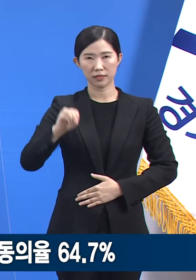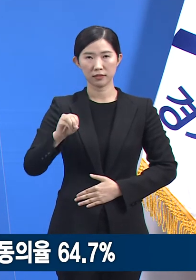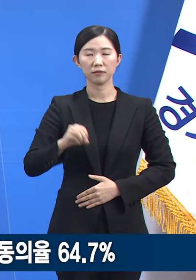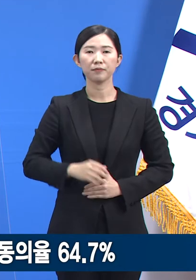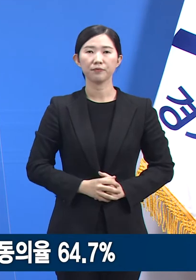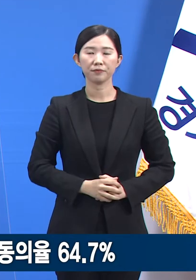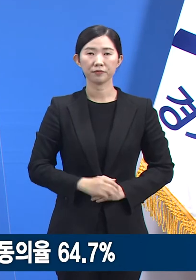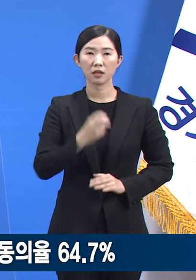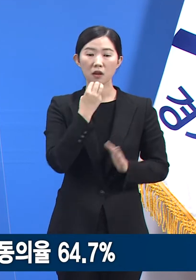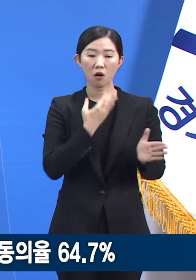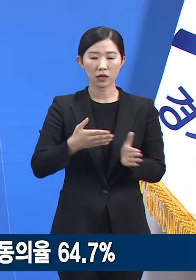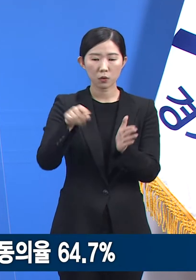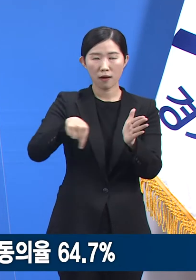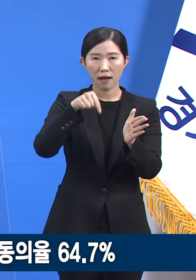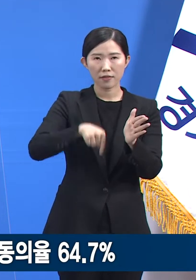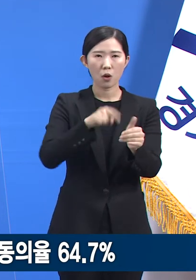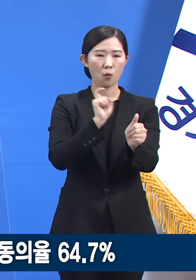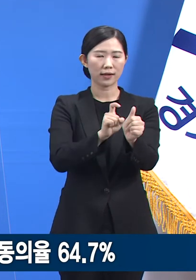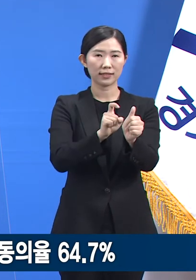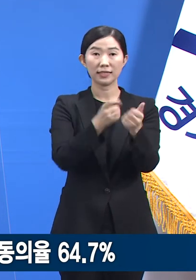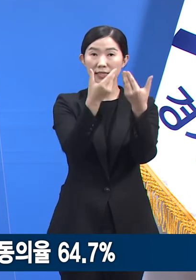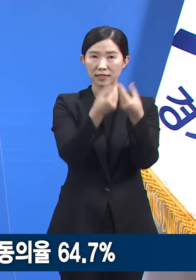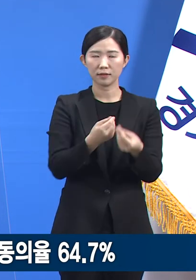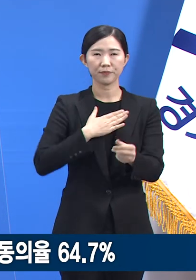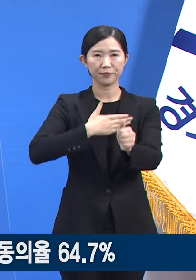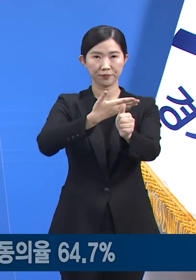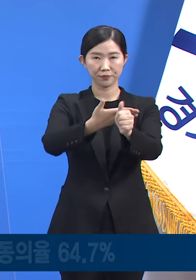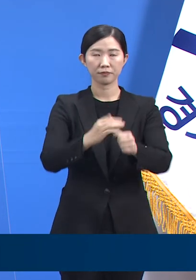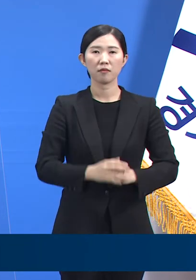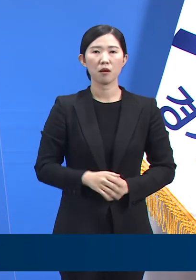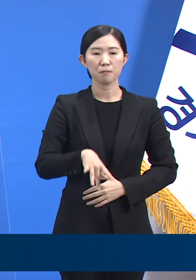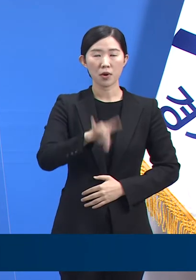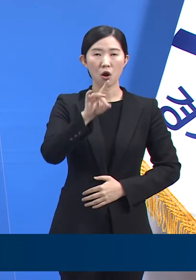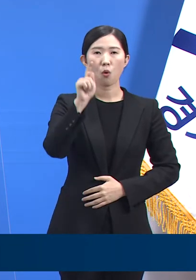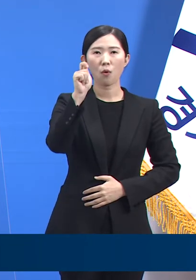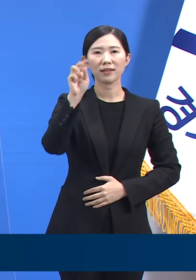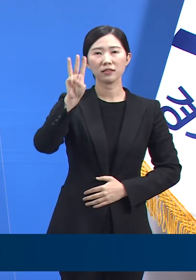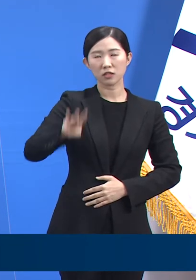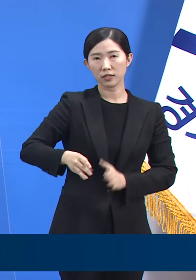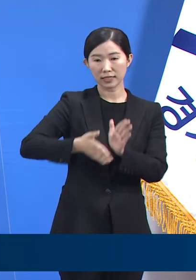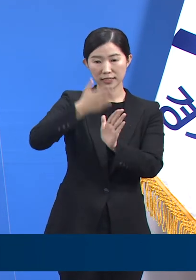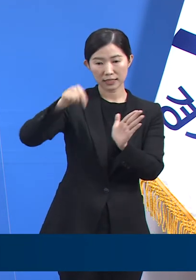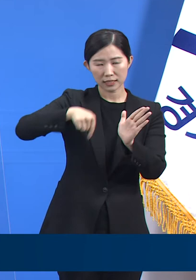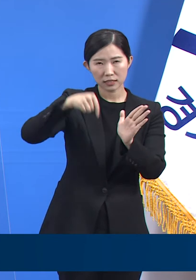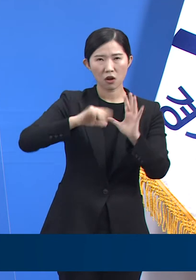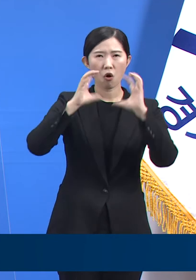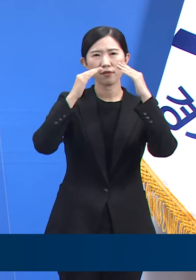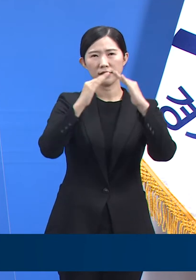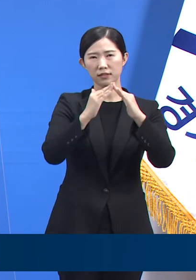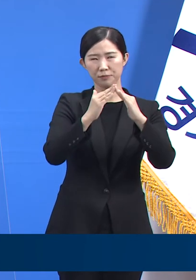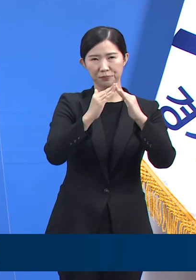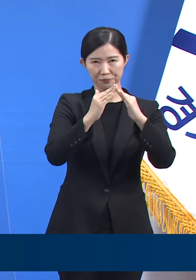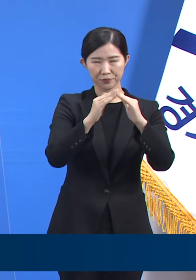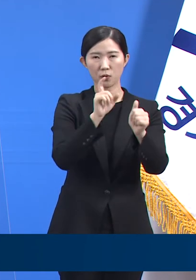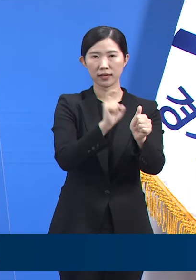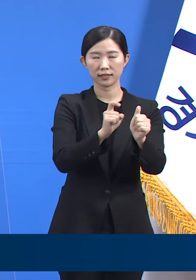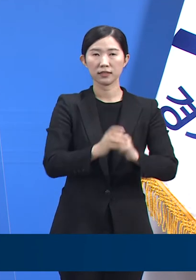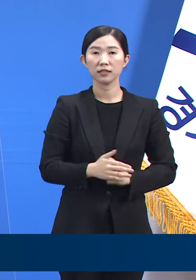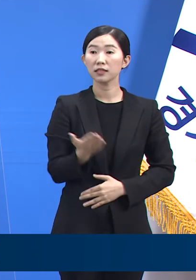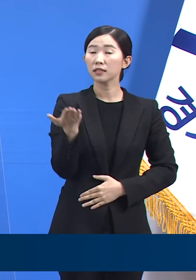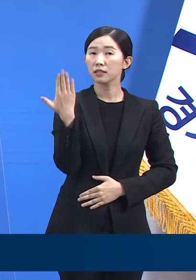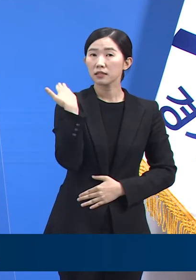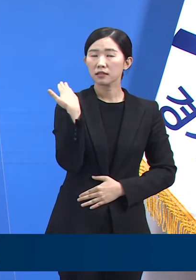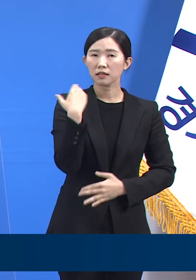도내 주요 확진 사례에 대해 말씀드리겠습니다. 먼저 과천시 소재 어린이집 관련 사례입니다. 지난달